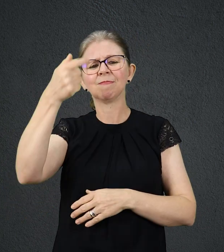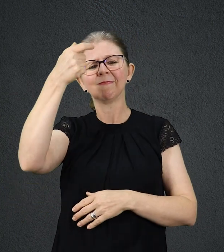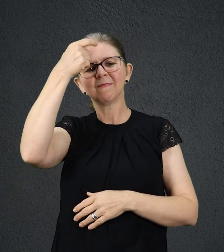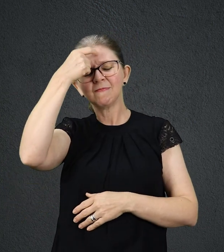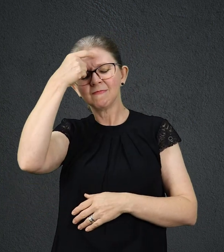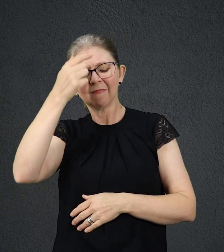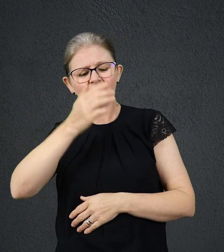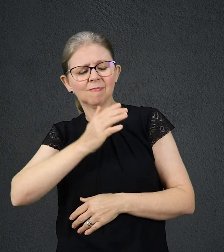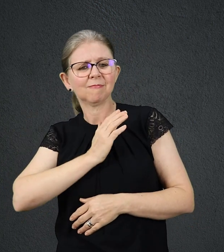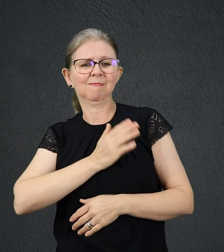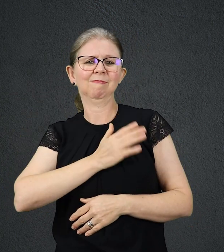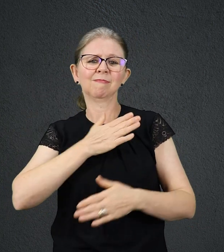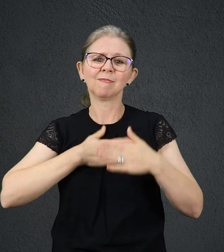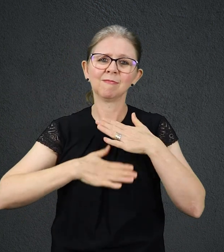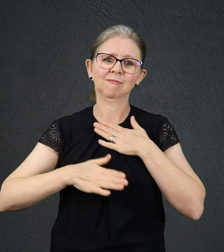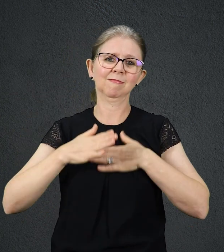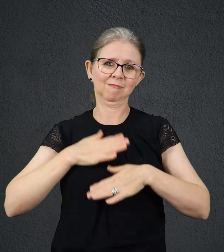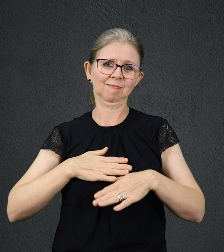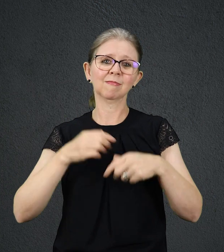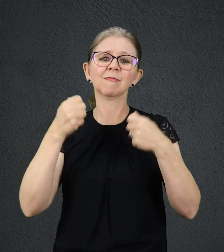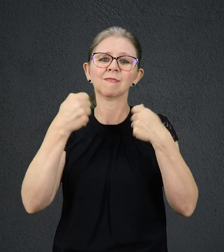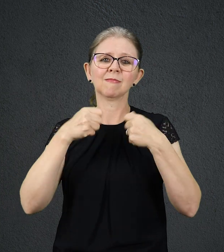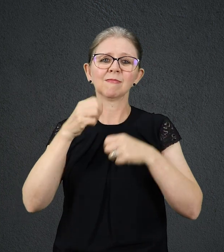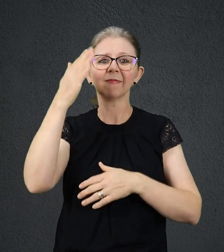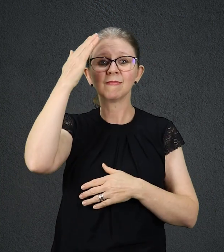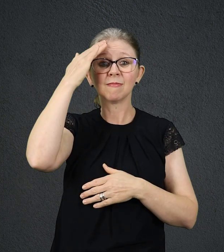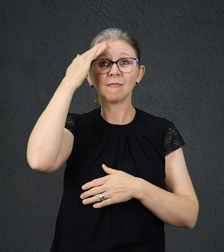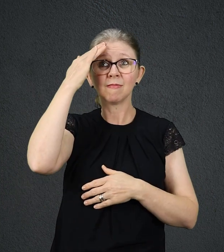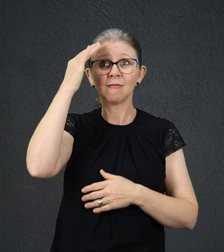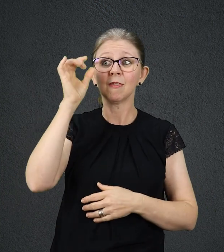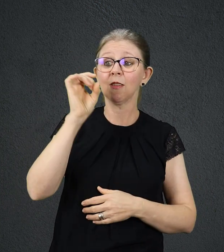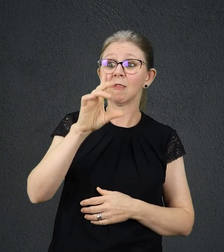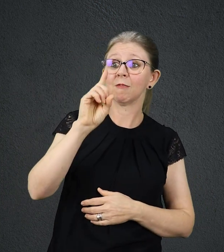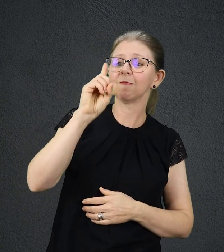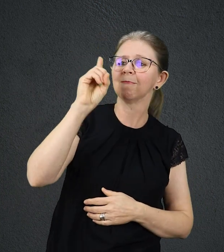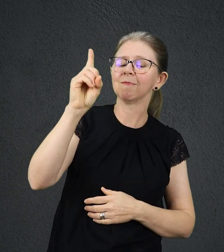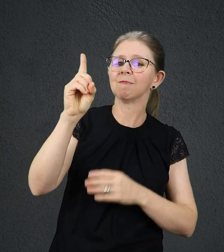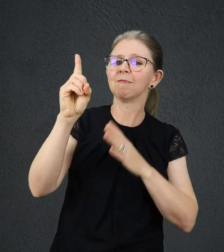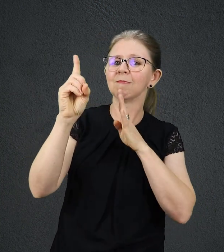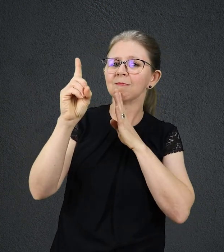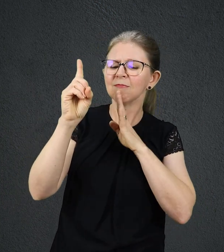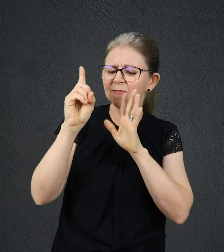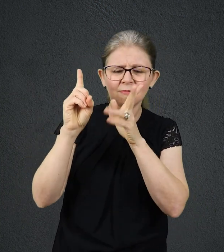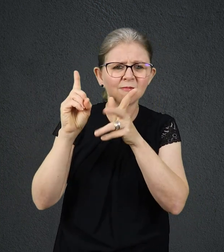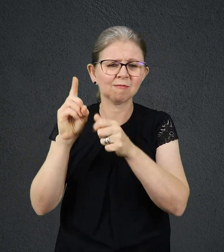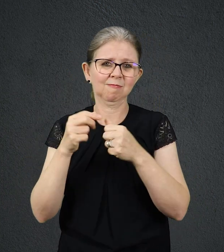preciso que entendessem que somente Deus sabe todas as coisas. Só Ele sabe o que vai acontecer amanhã.